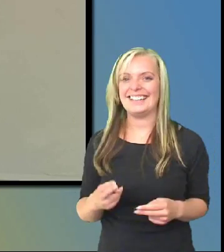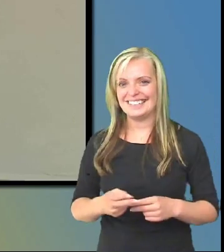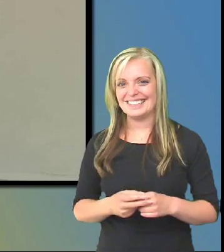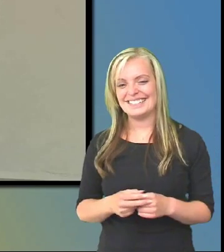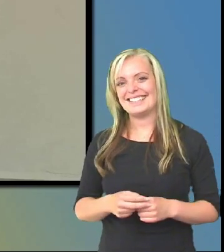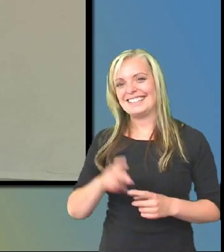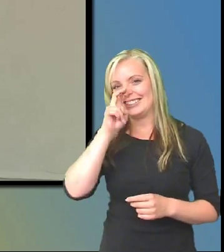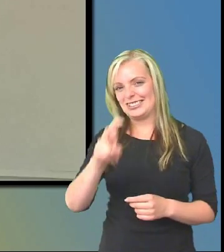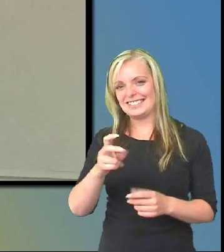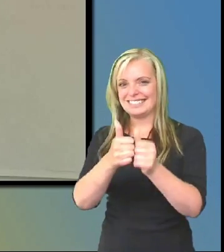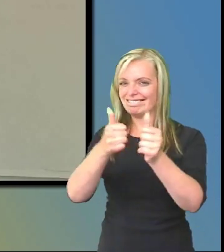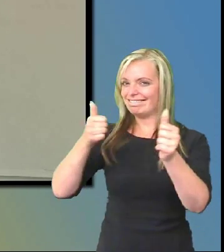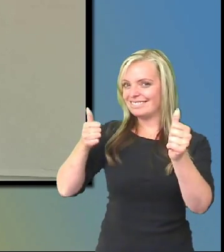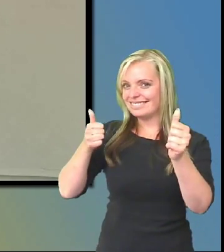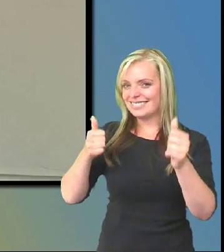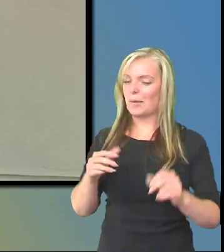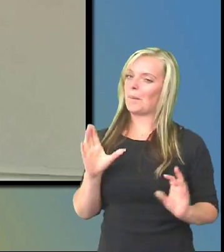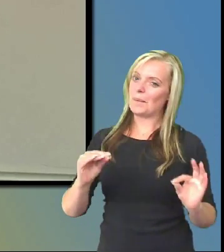Vad läckert det funkade det också.